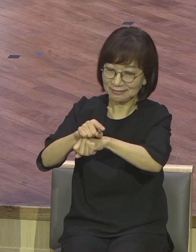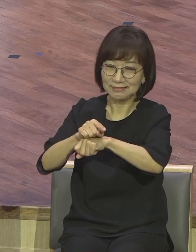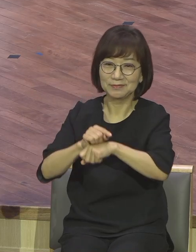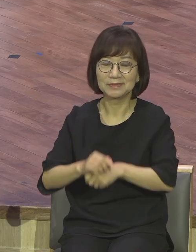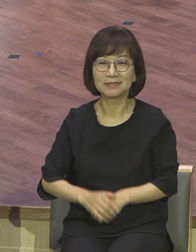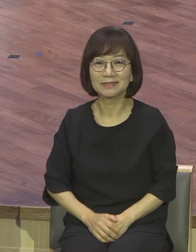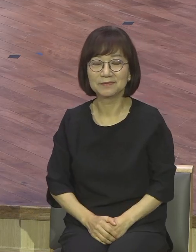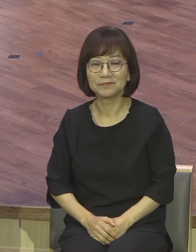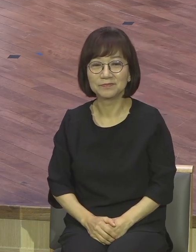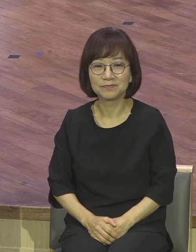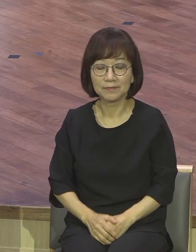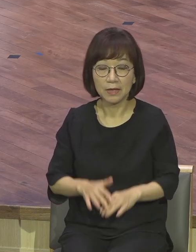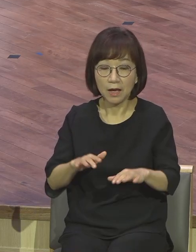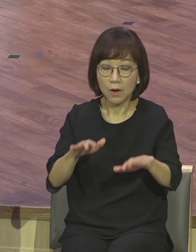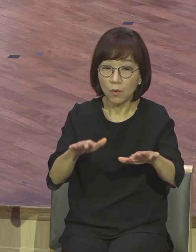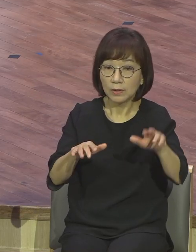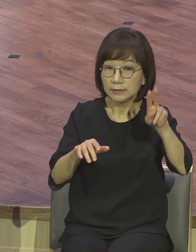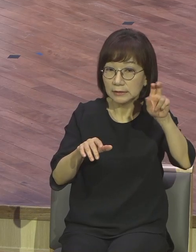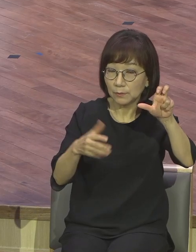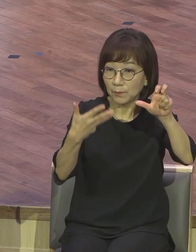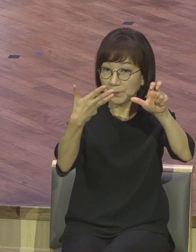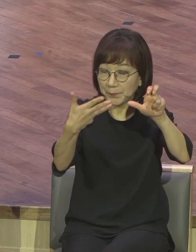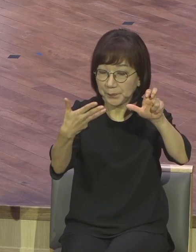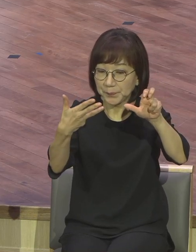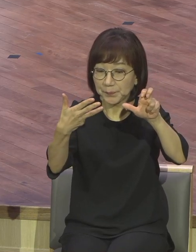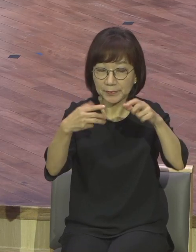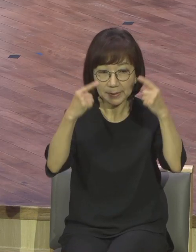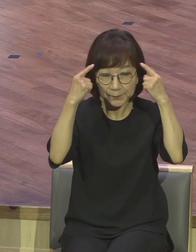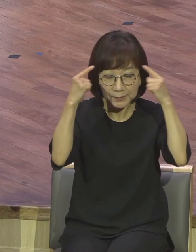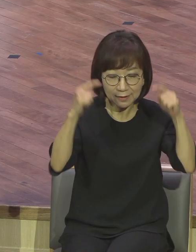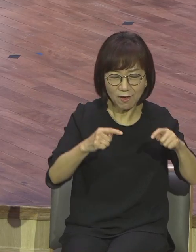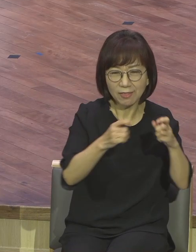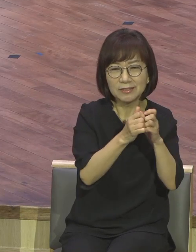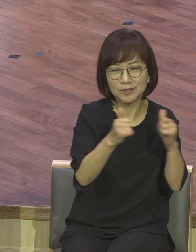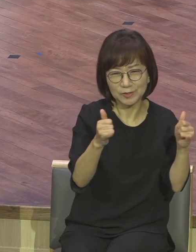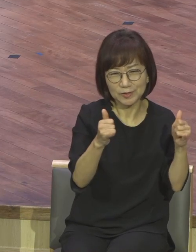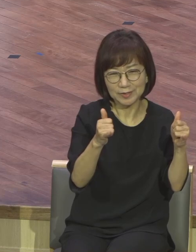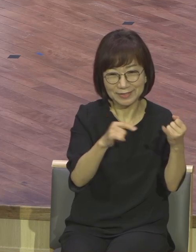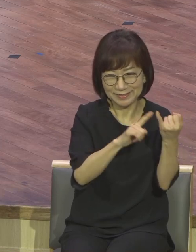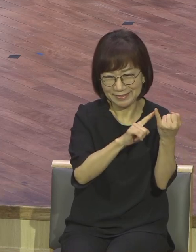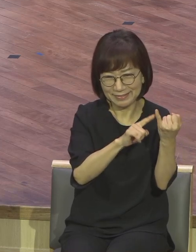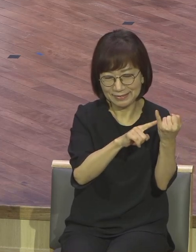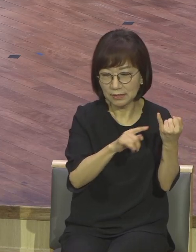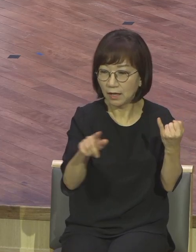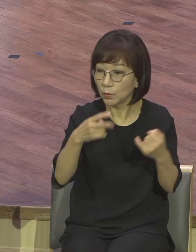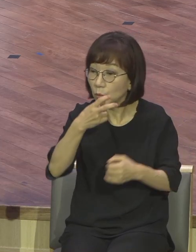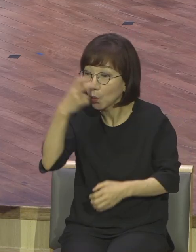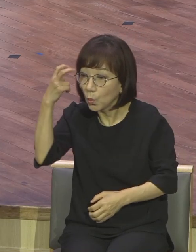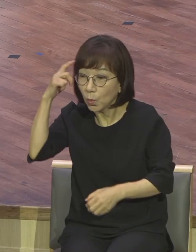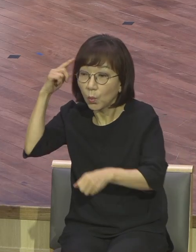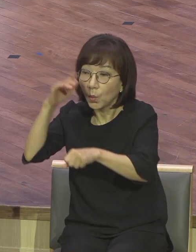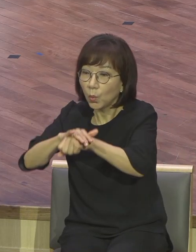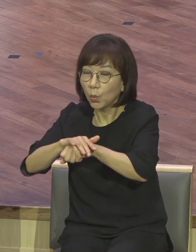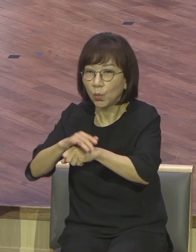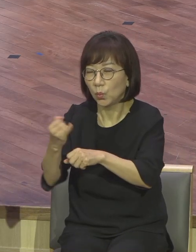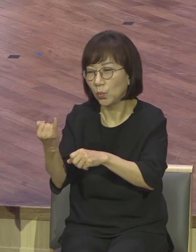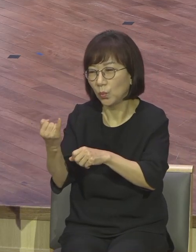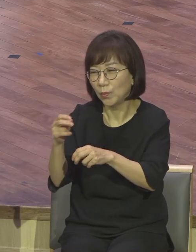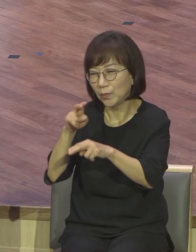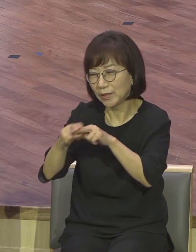덕진이 본문 8절에 보면 미련한 천여가 설기 있는 다제천여에게 기름을 조금 달라고